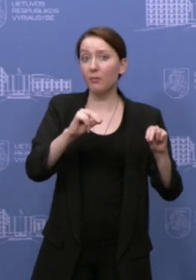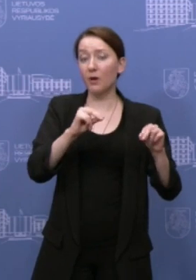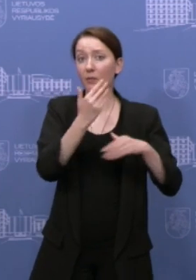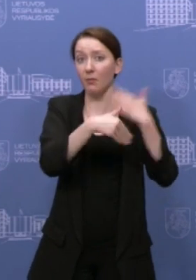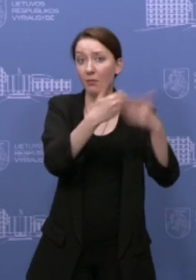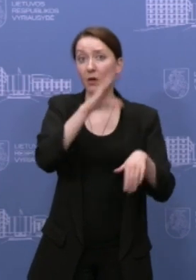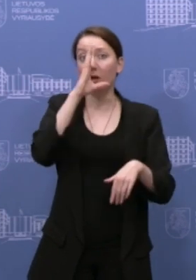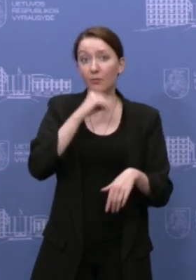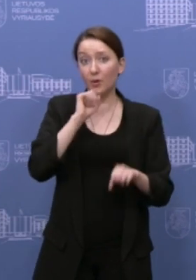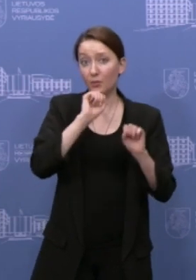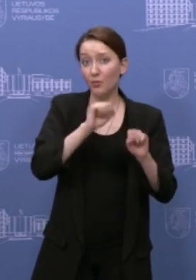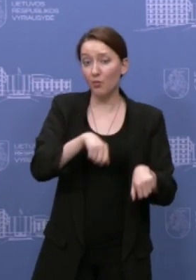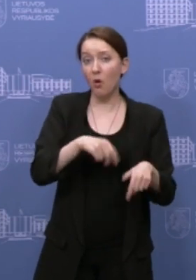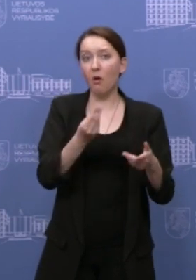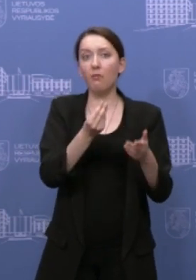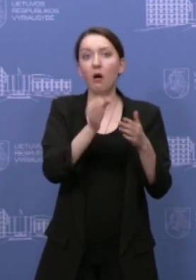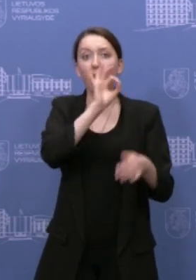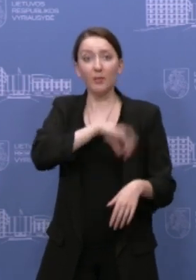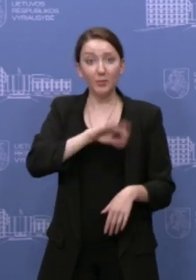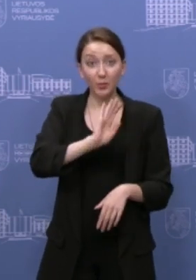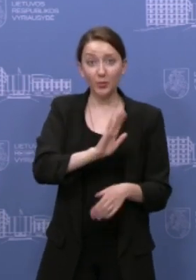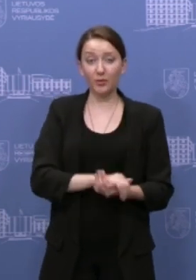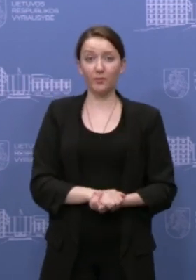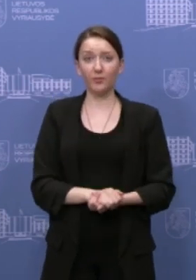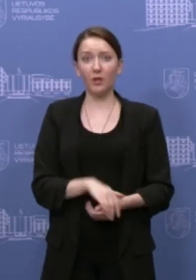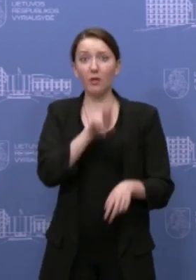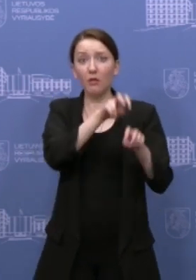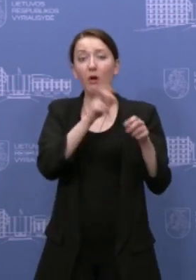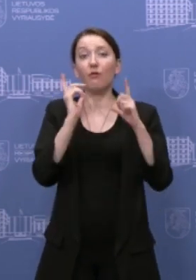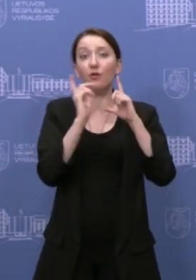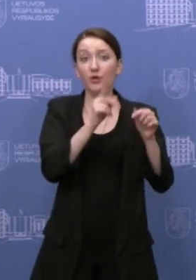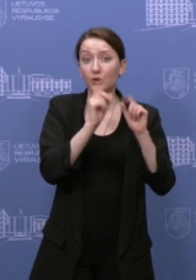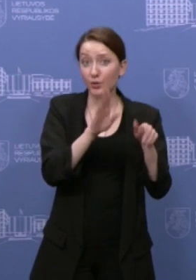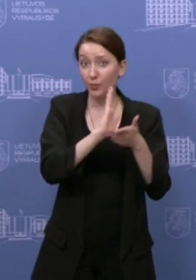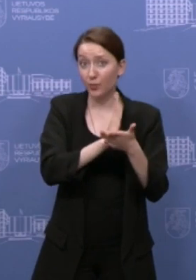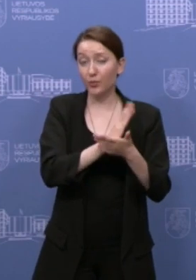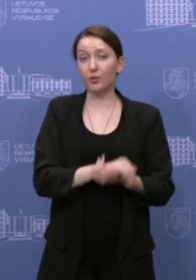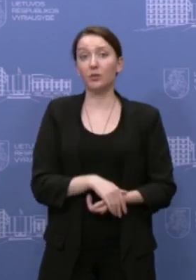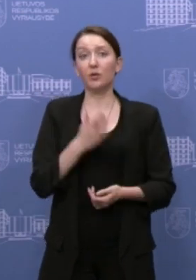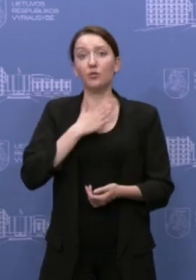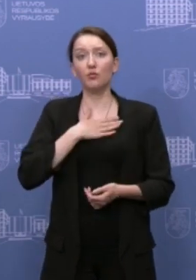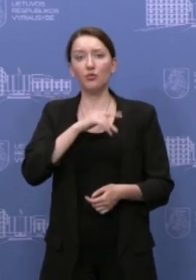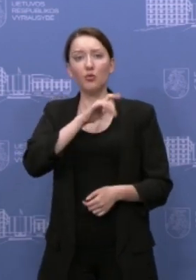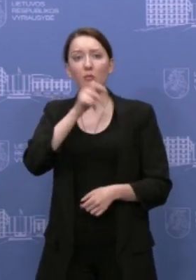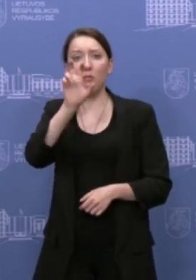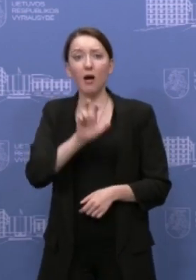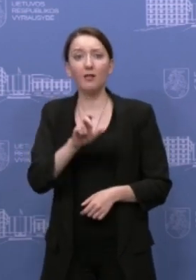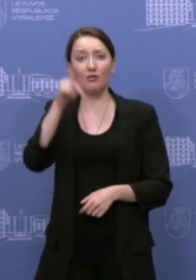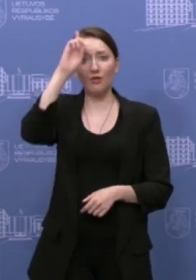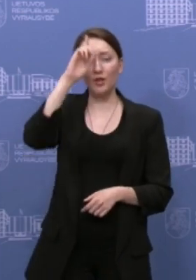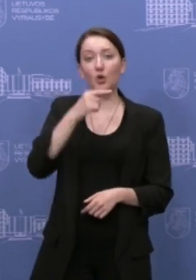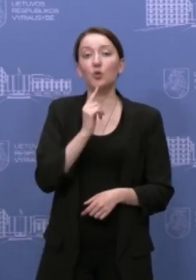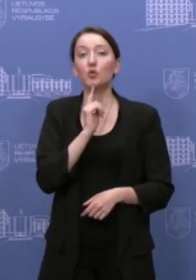galimybę atsipirkti. Važinės, šitais maršrutais tiek mūsų Baltijos valstybių,